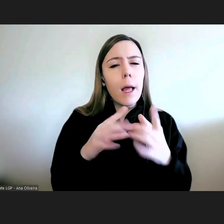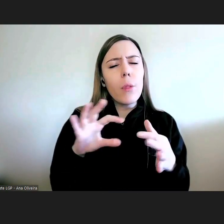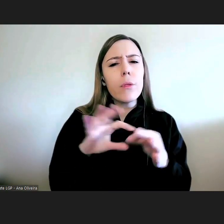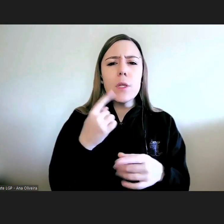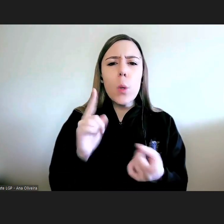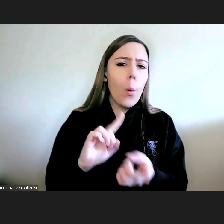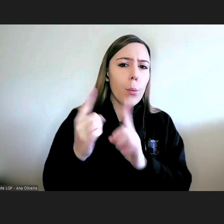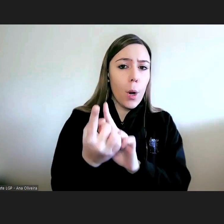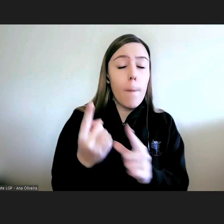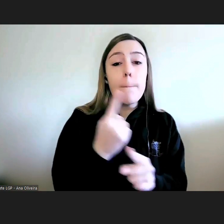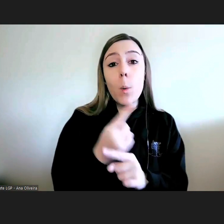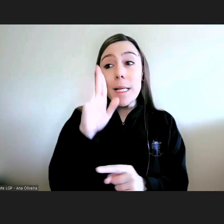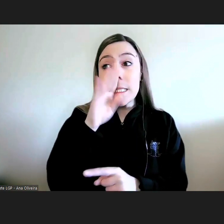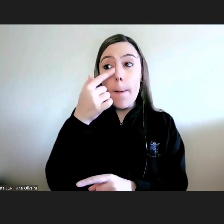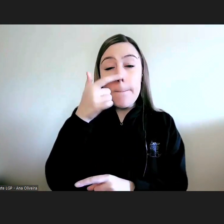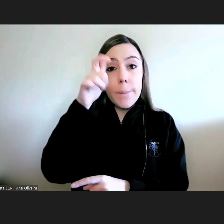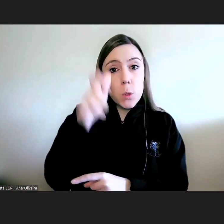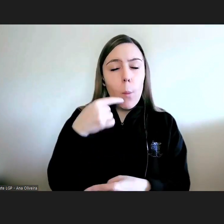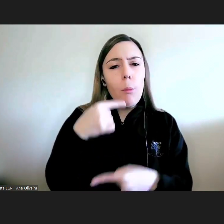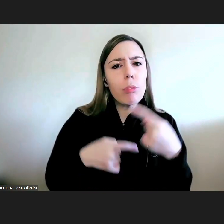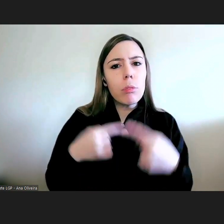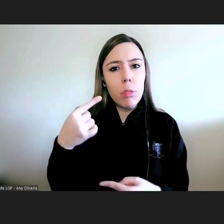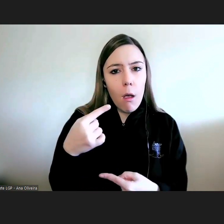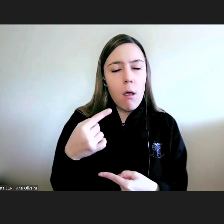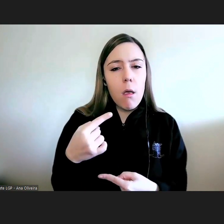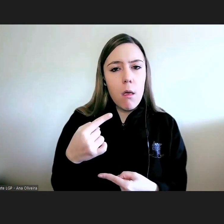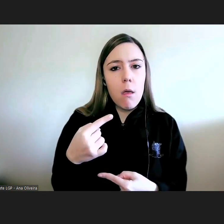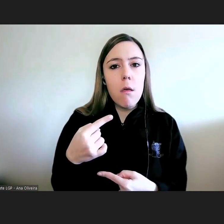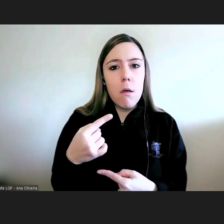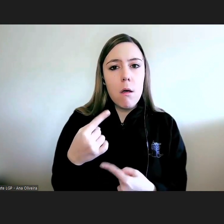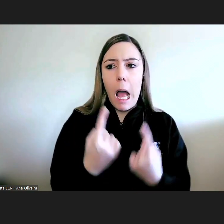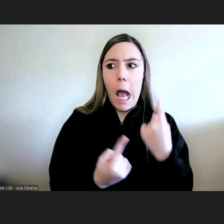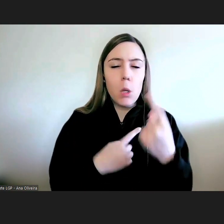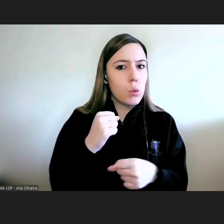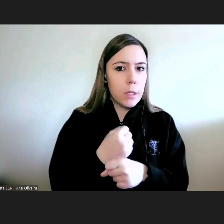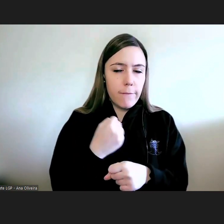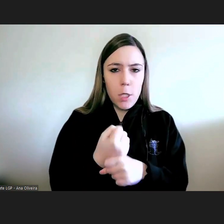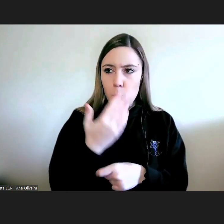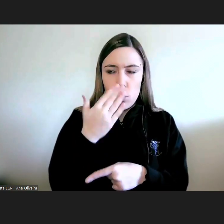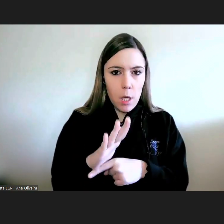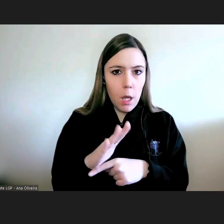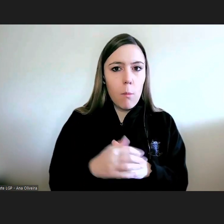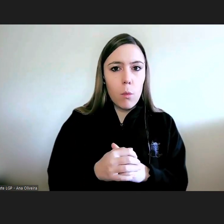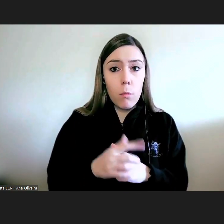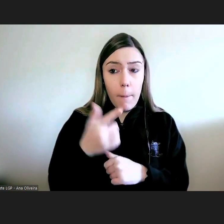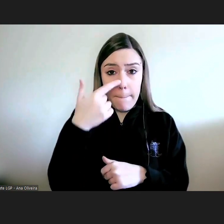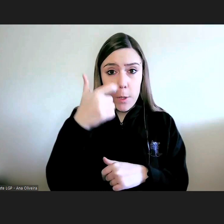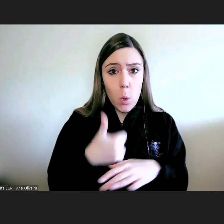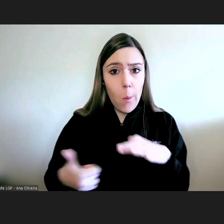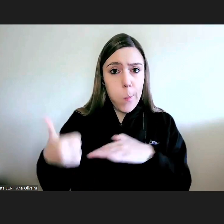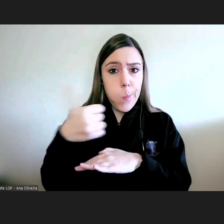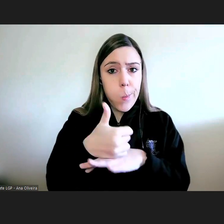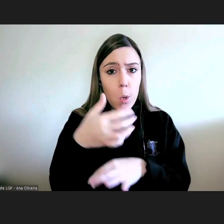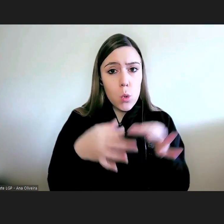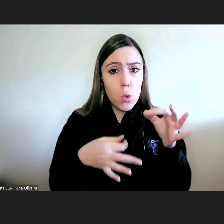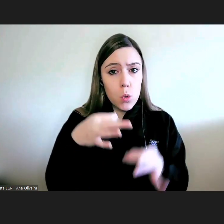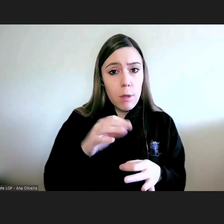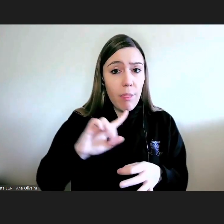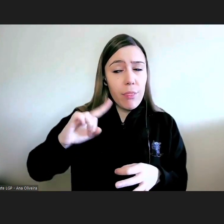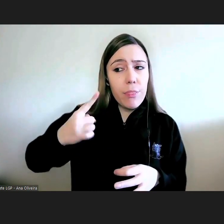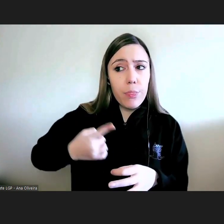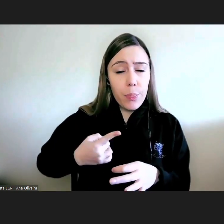quando um cidadão se queixa de um determinado serviço o provedor de justiça tem que ouvir o serviço